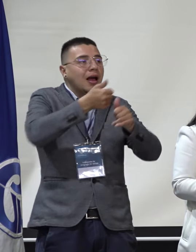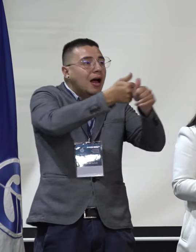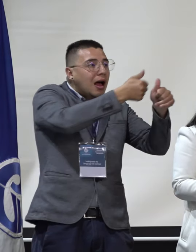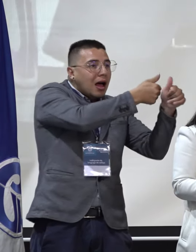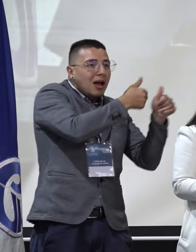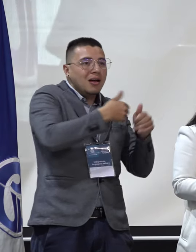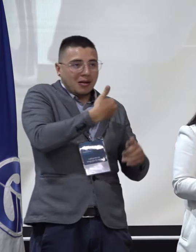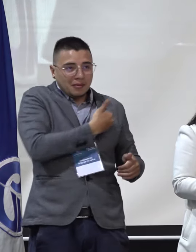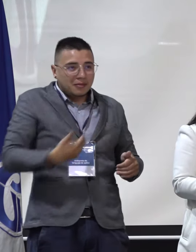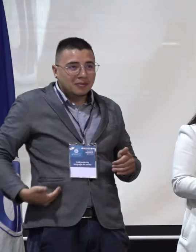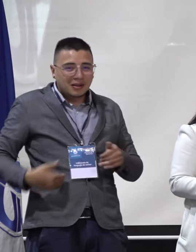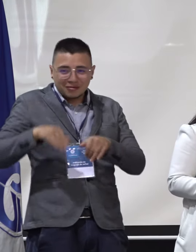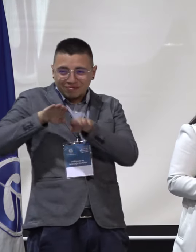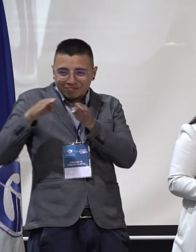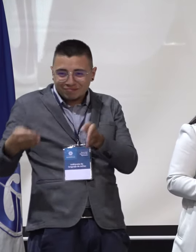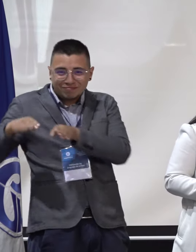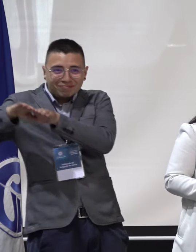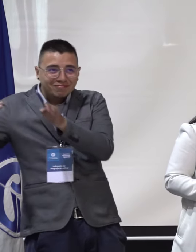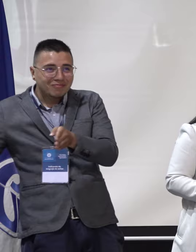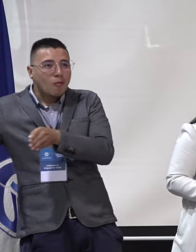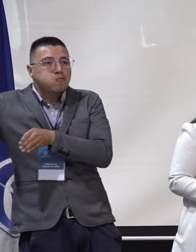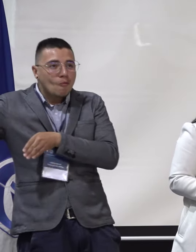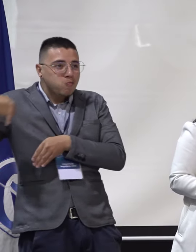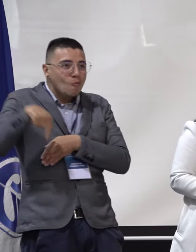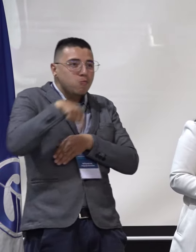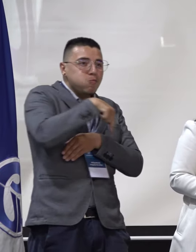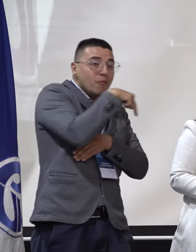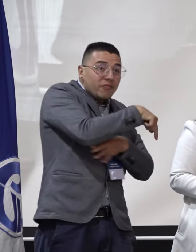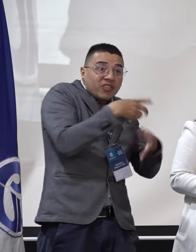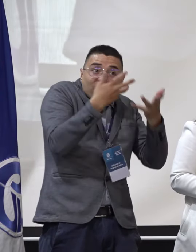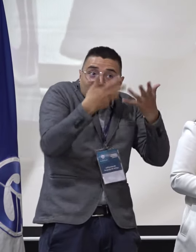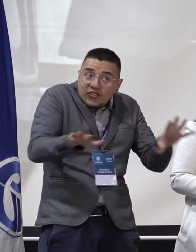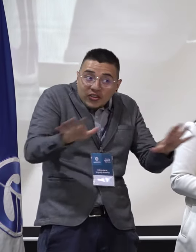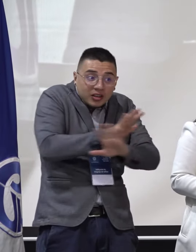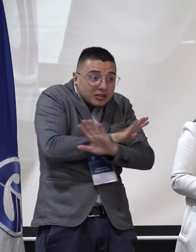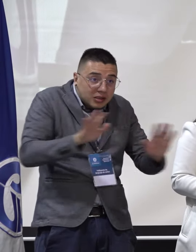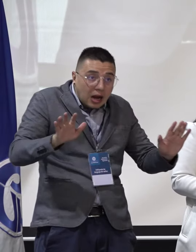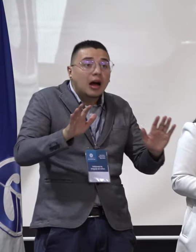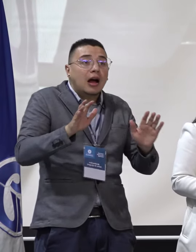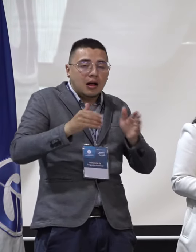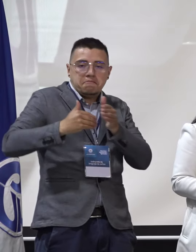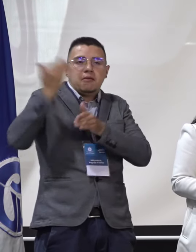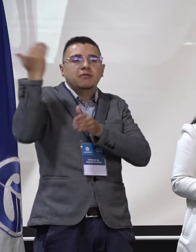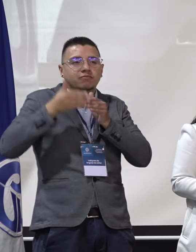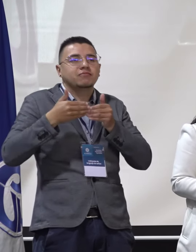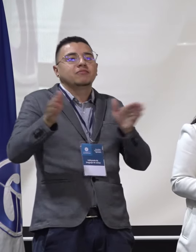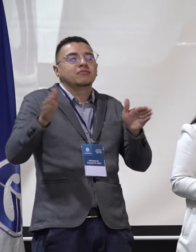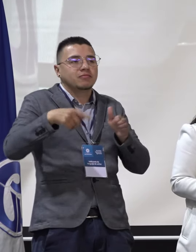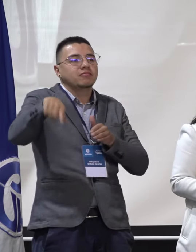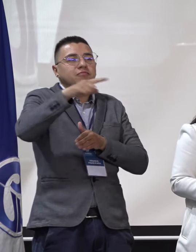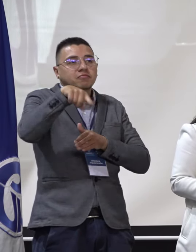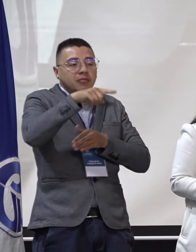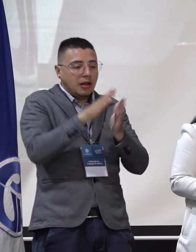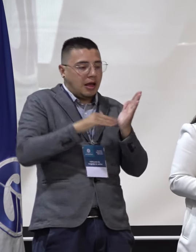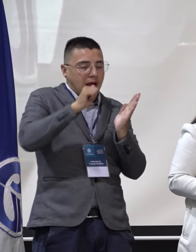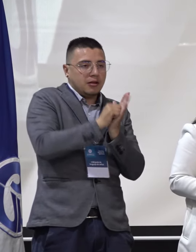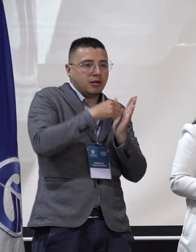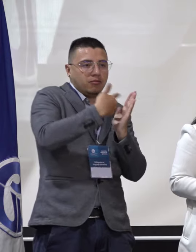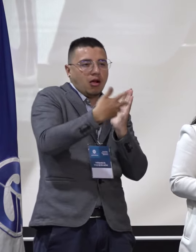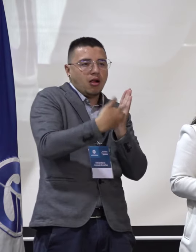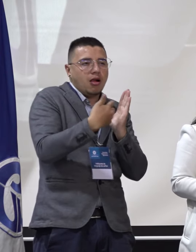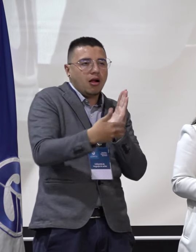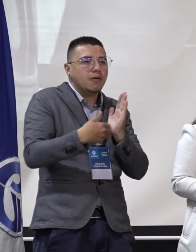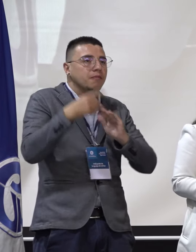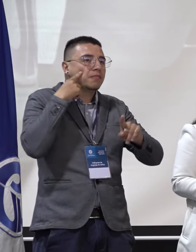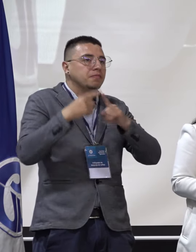uno de los presidentes de las mesas de votación. Y una vez realizada la apertura, se levantará el acta de apertura